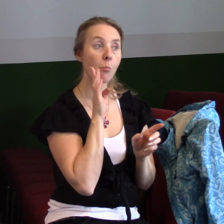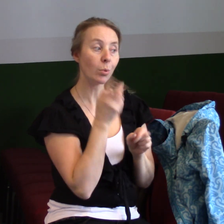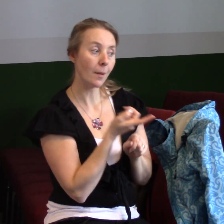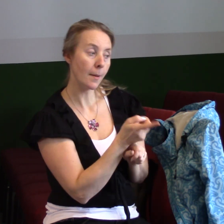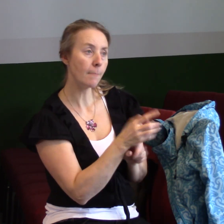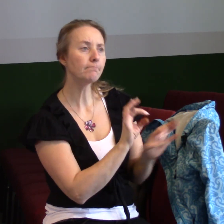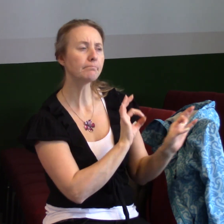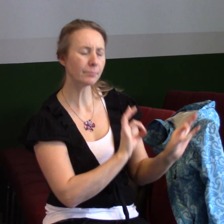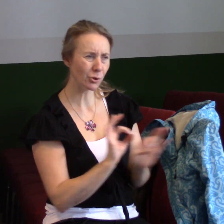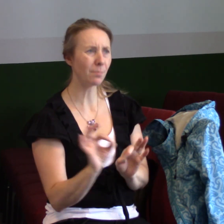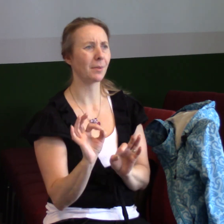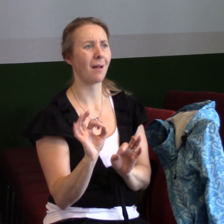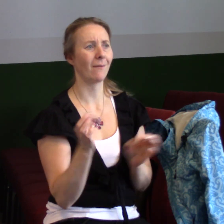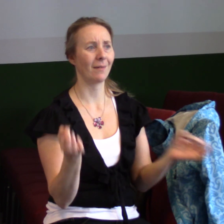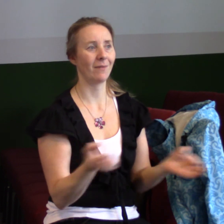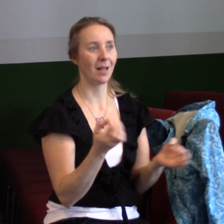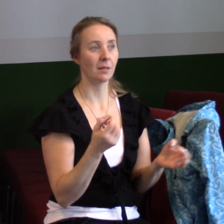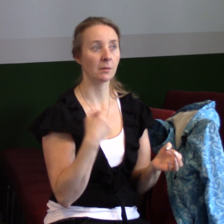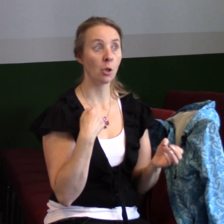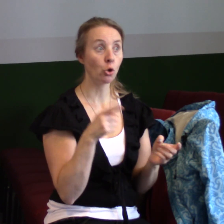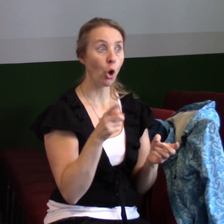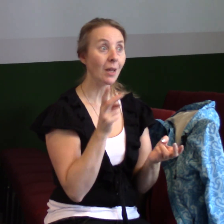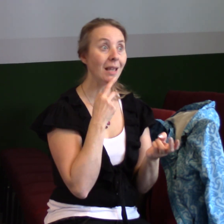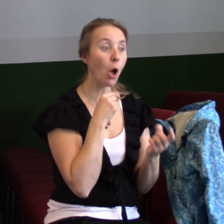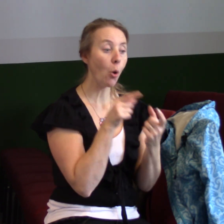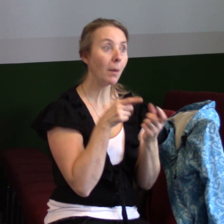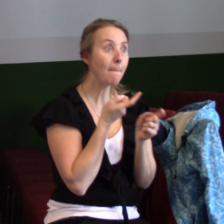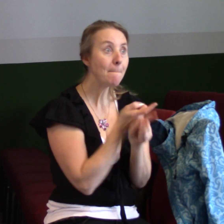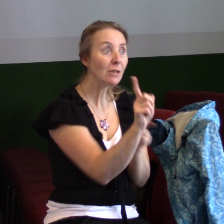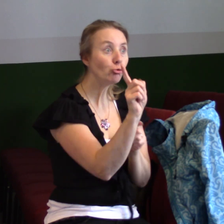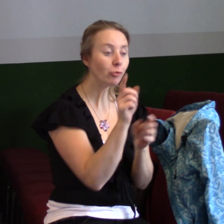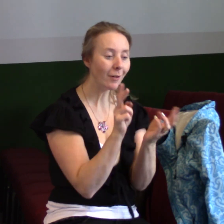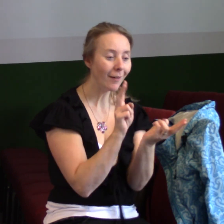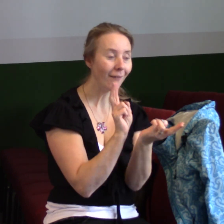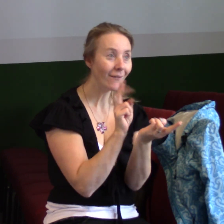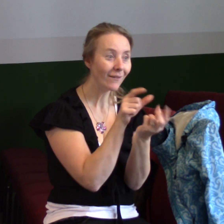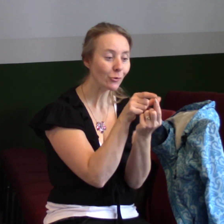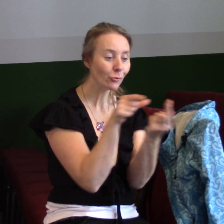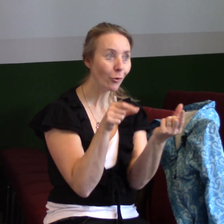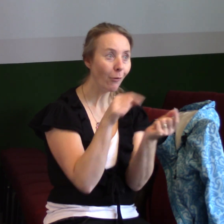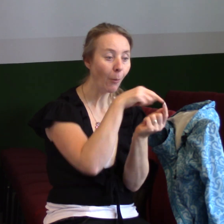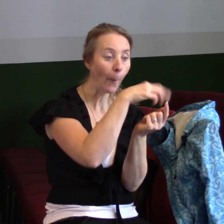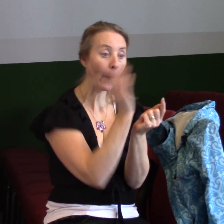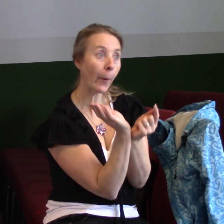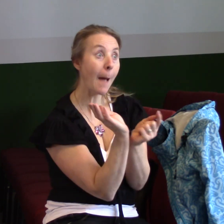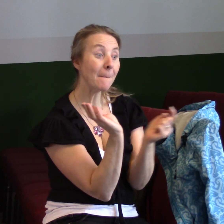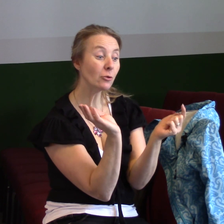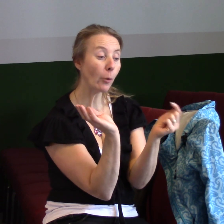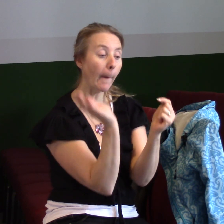věci, do kterých se máme pastí, do kterých se máme chytit. Ale my se do nich nemusíme chytit. Pak tady je celý rozsah